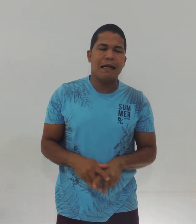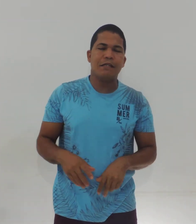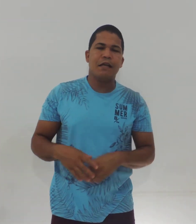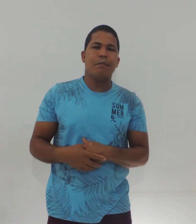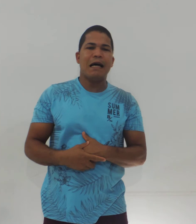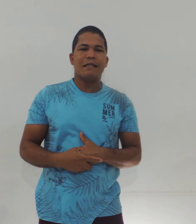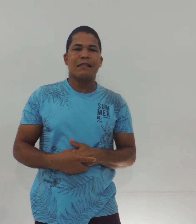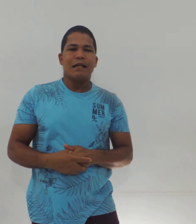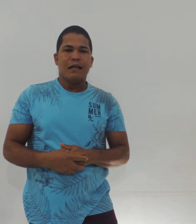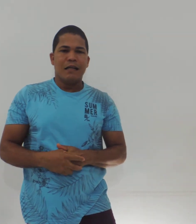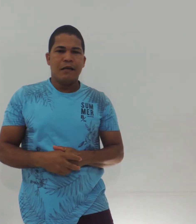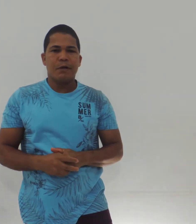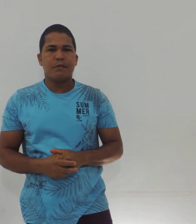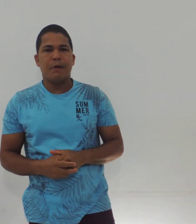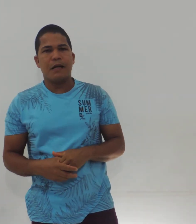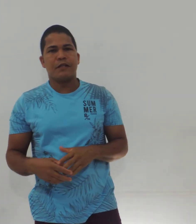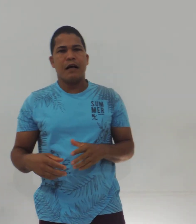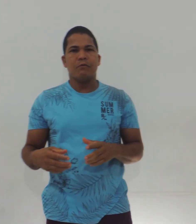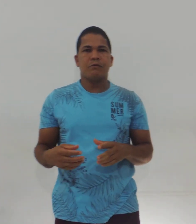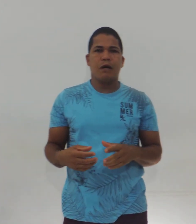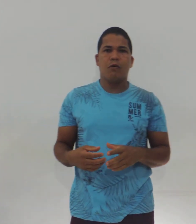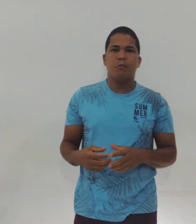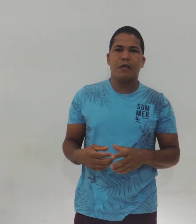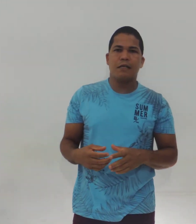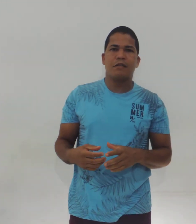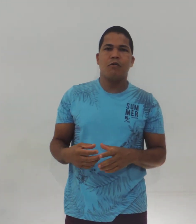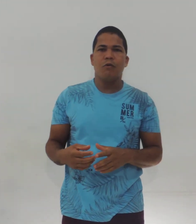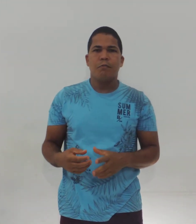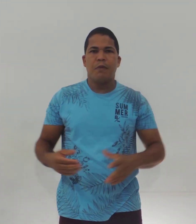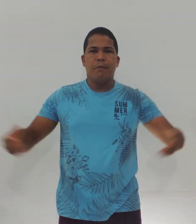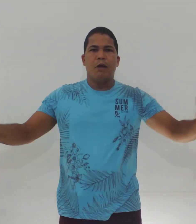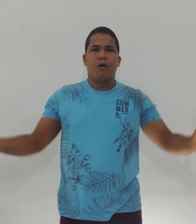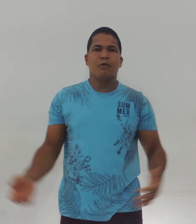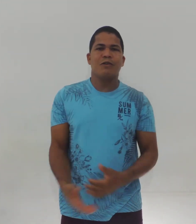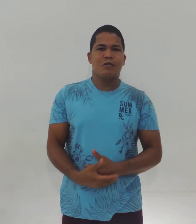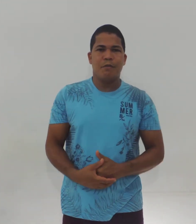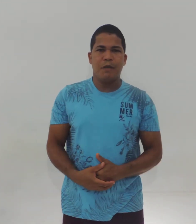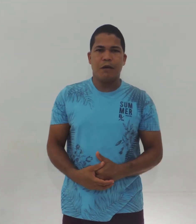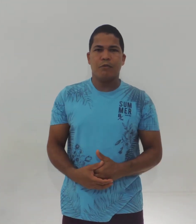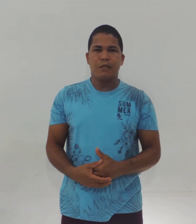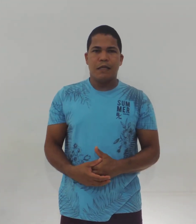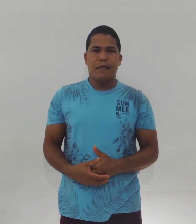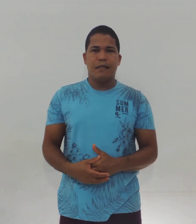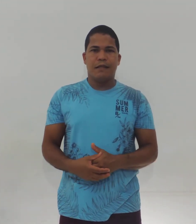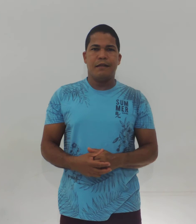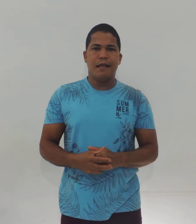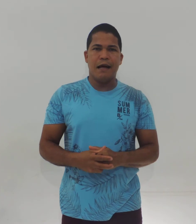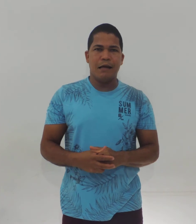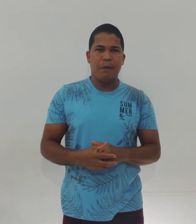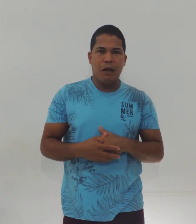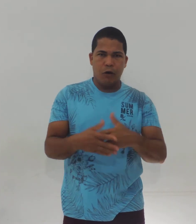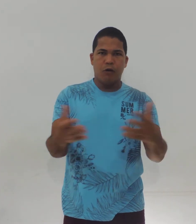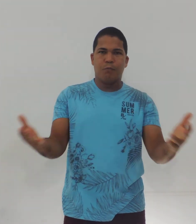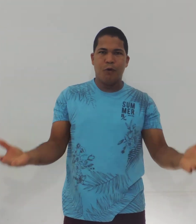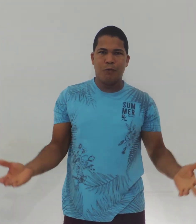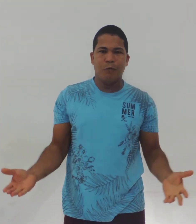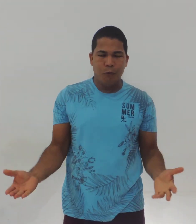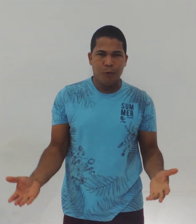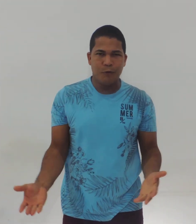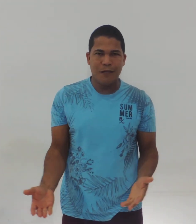cada dia mais livros para estarmos em uma comunicação bem melhor com nossos amigos e estar melhorando um pouco o mundo,